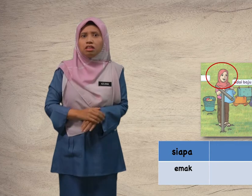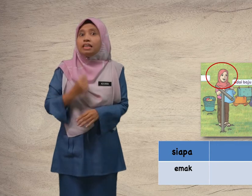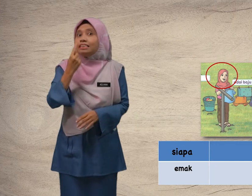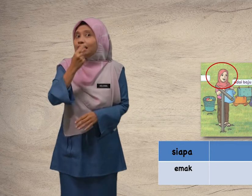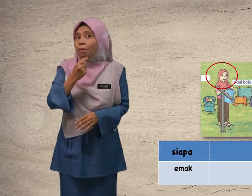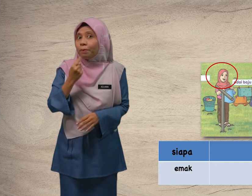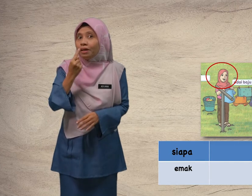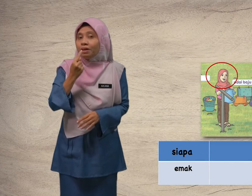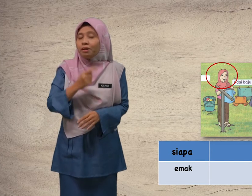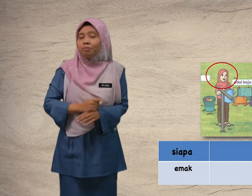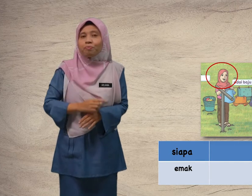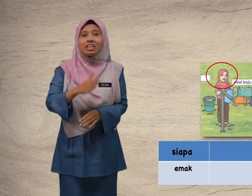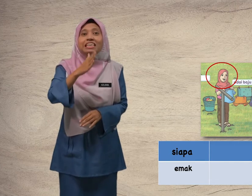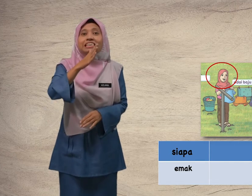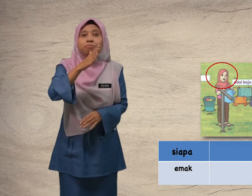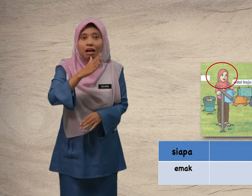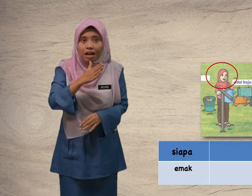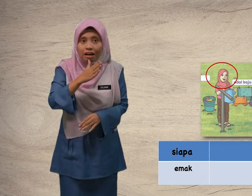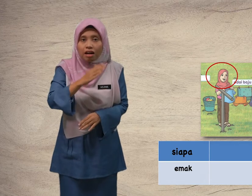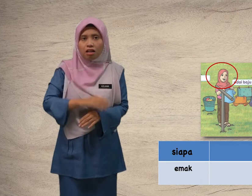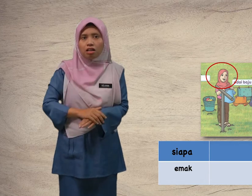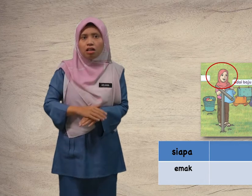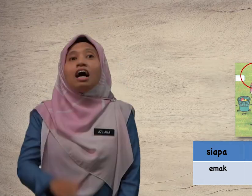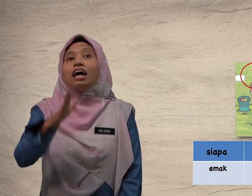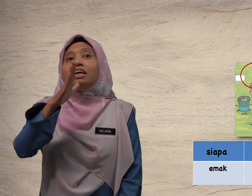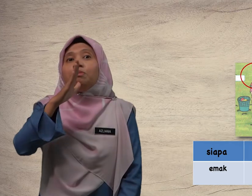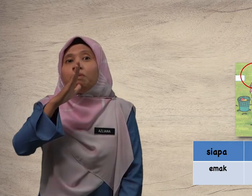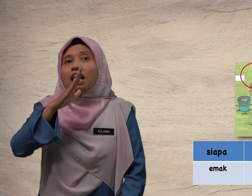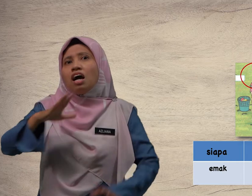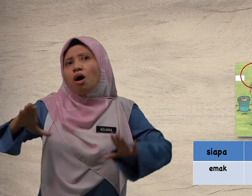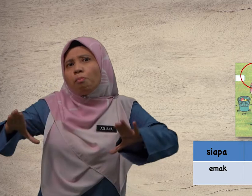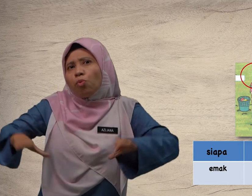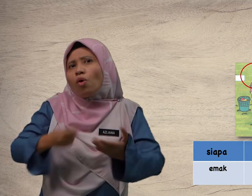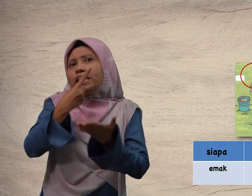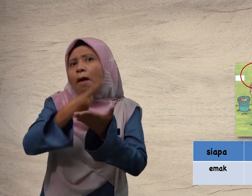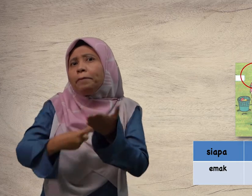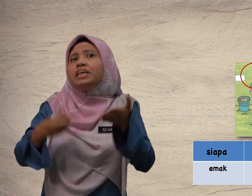Siapa? Emak. Emak buat apa?